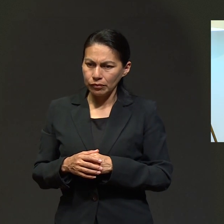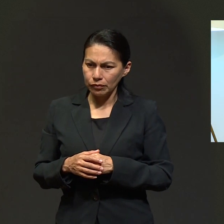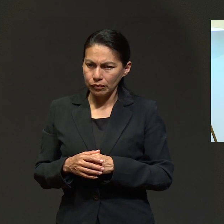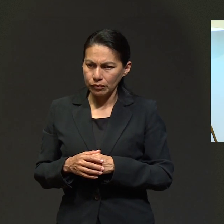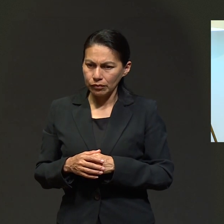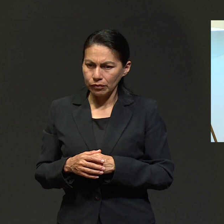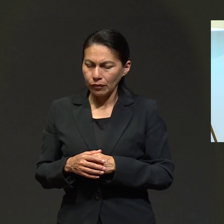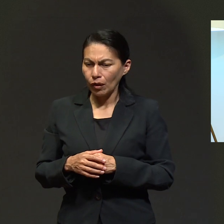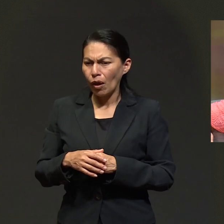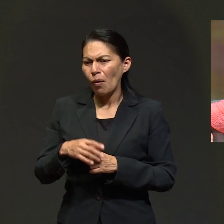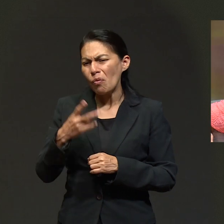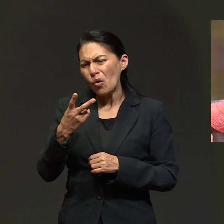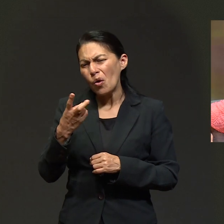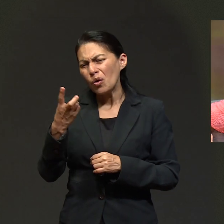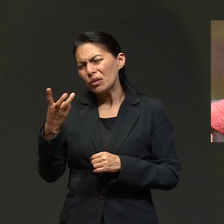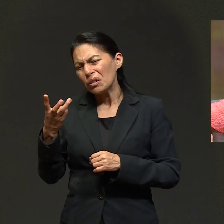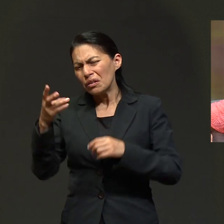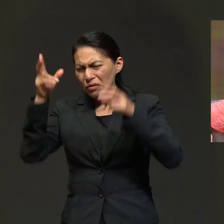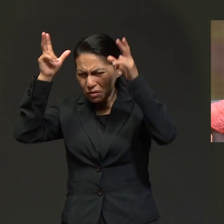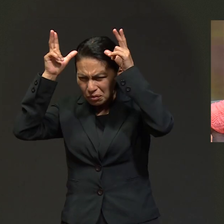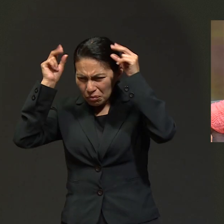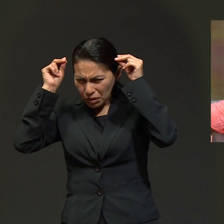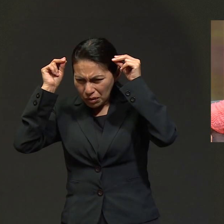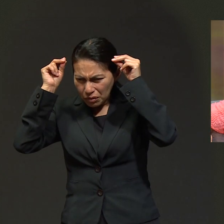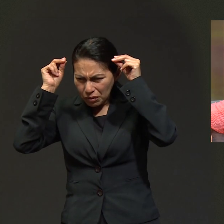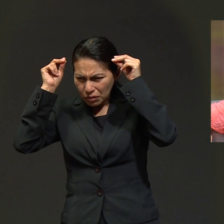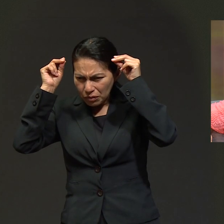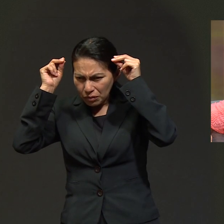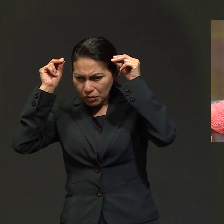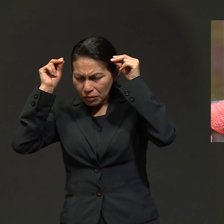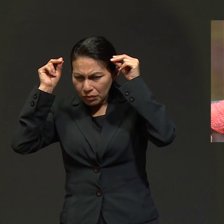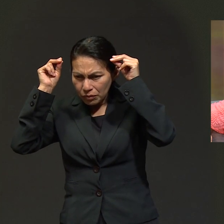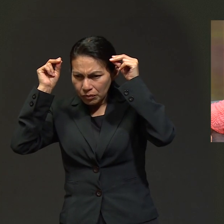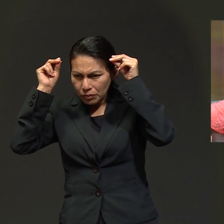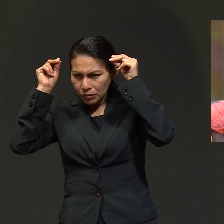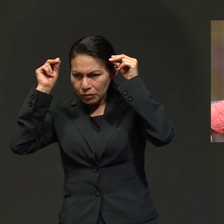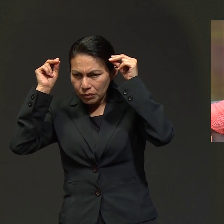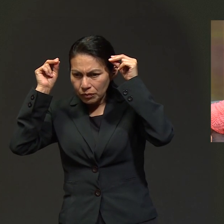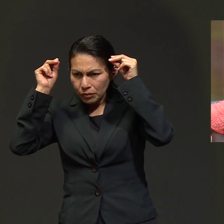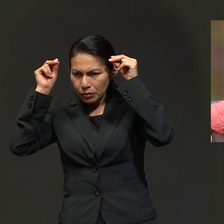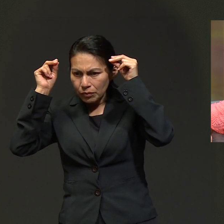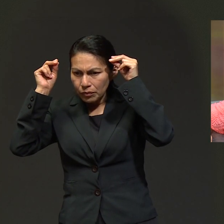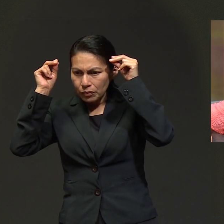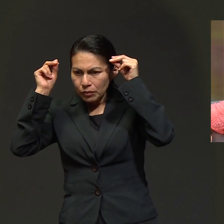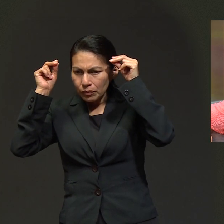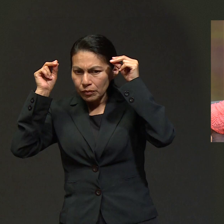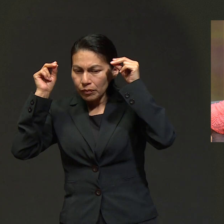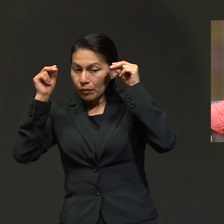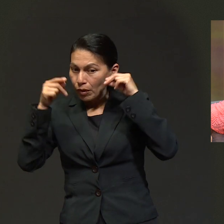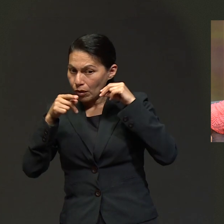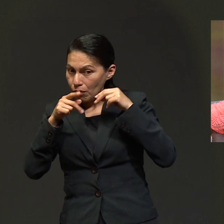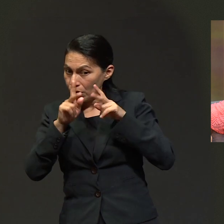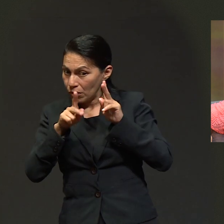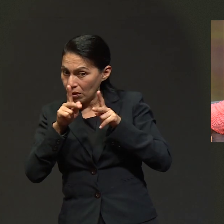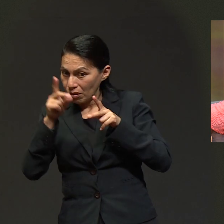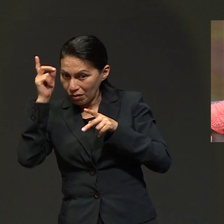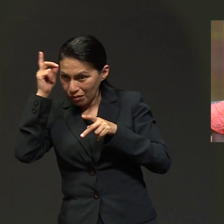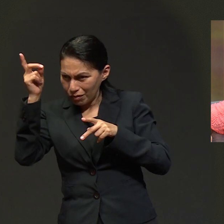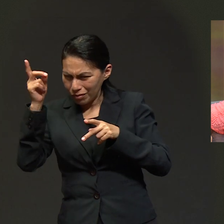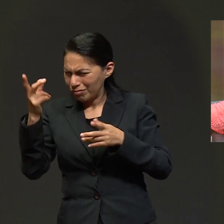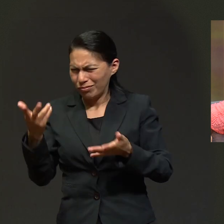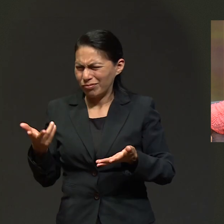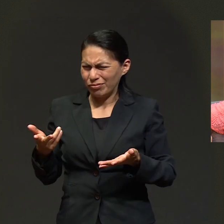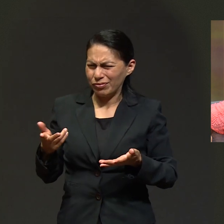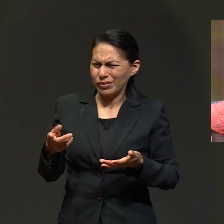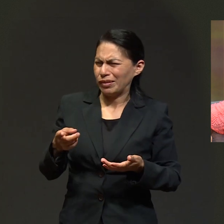Y fíjese que para eso, pastor, unos dos, tres enfermeros, si no más recuerdo, escuché que ellos estaban hablando y no creían